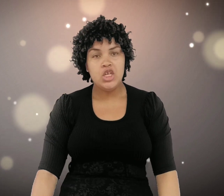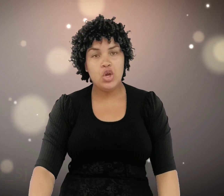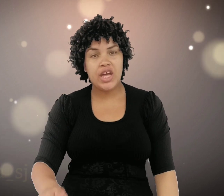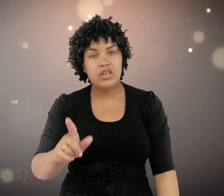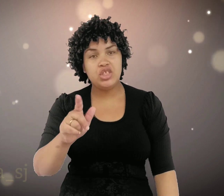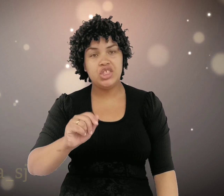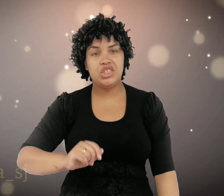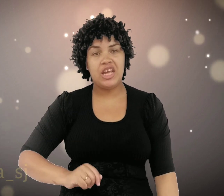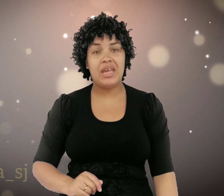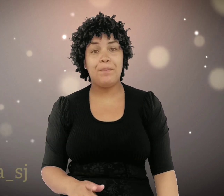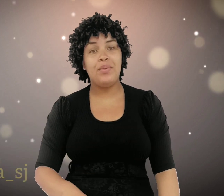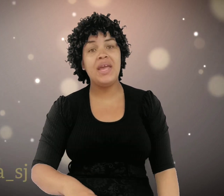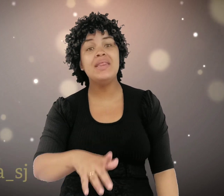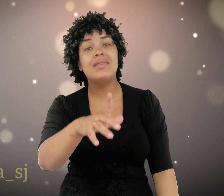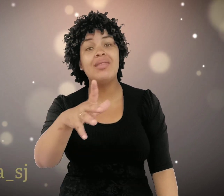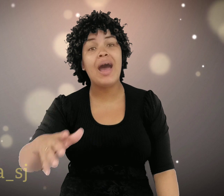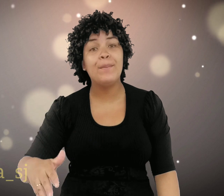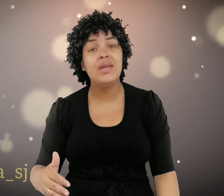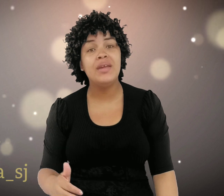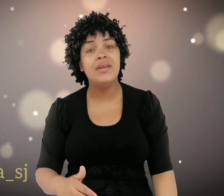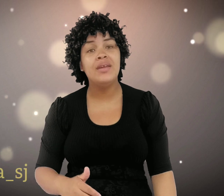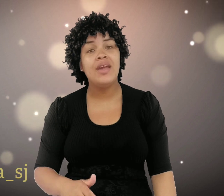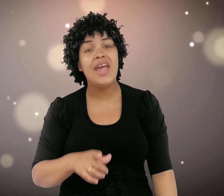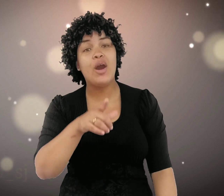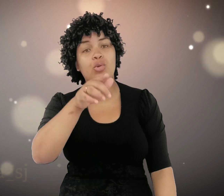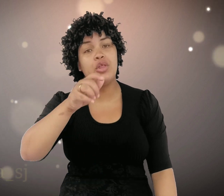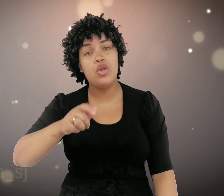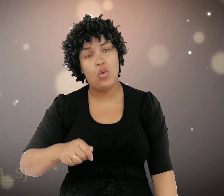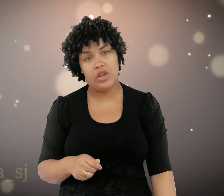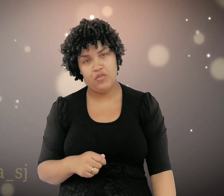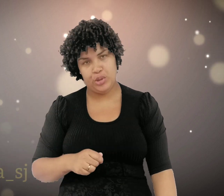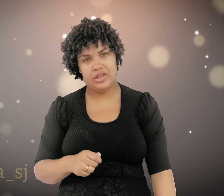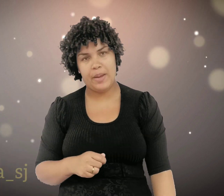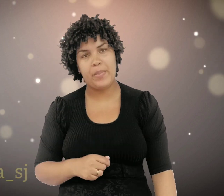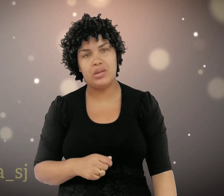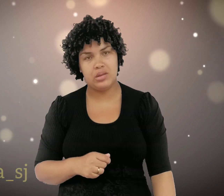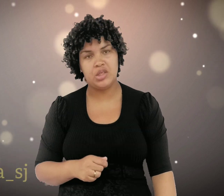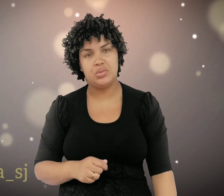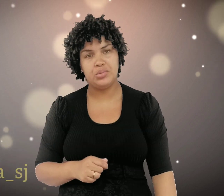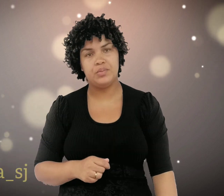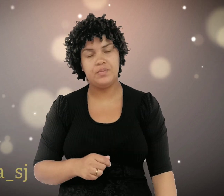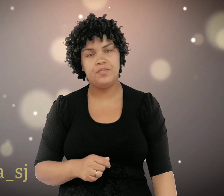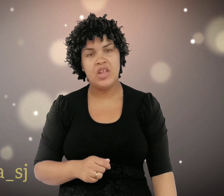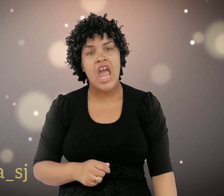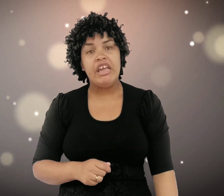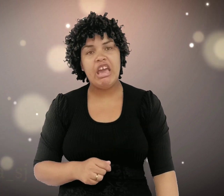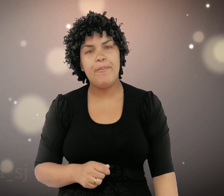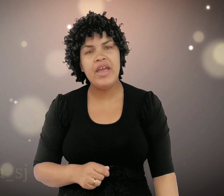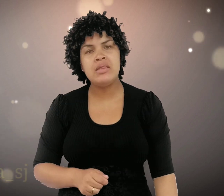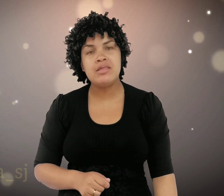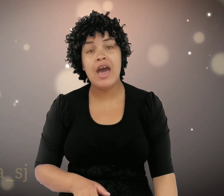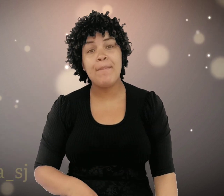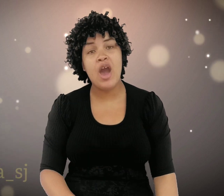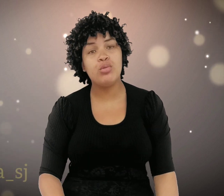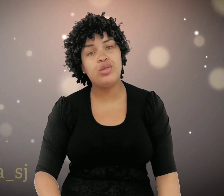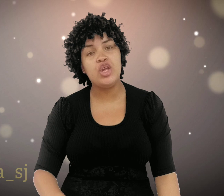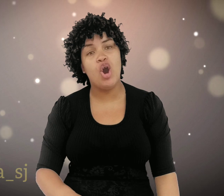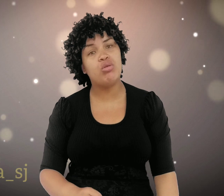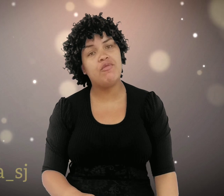E eu quero te dizer que bem sabe é o Senhor que você tá passando. Que bem sabe é o Senhor que